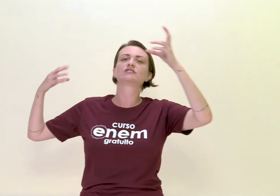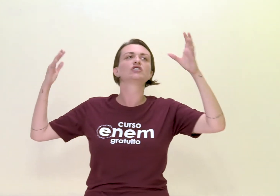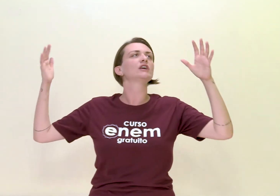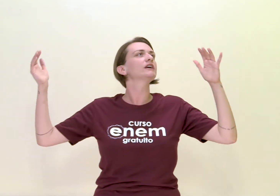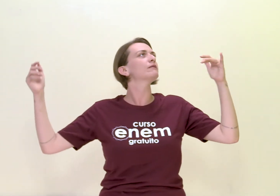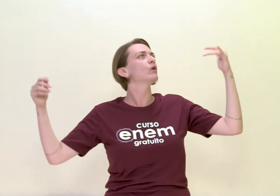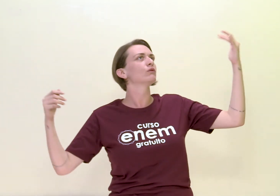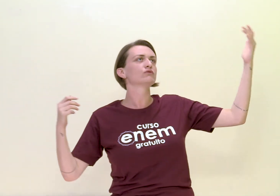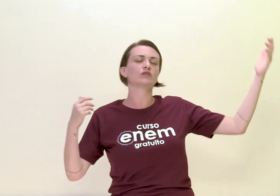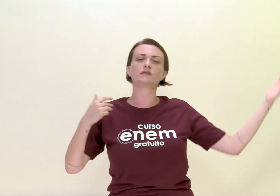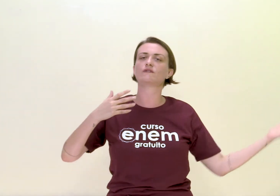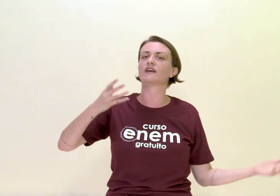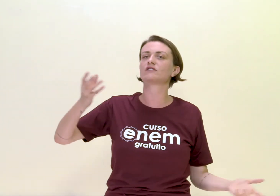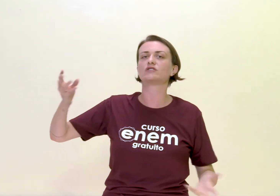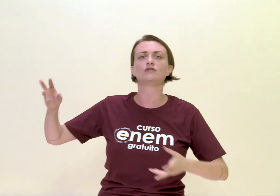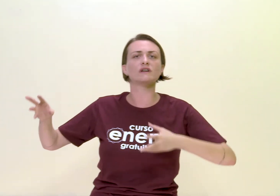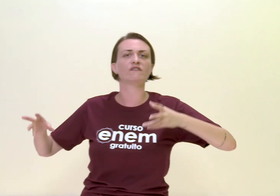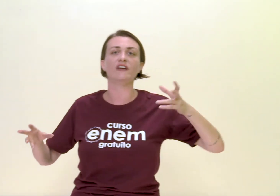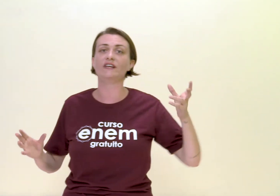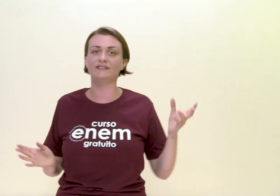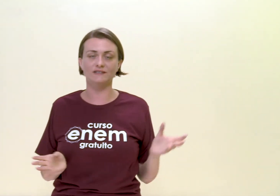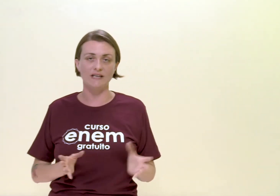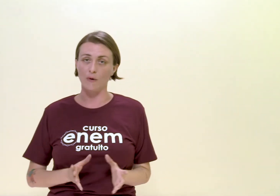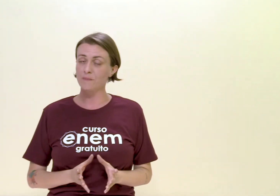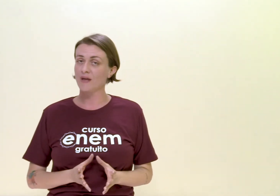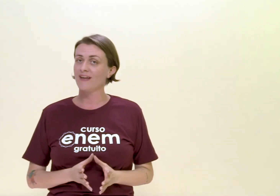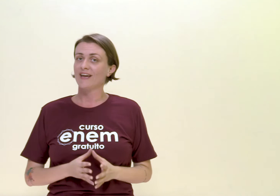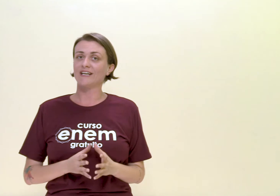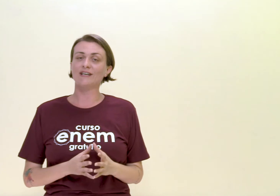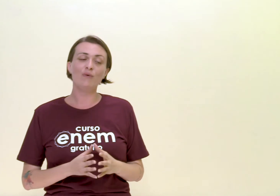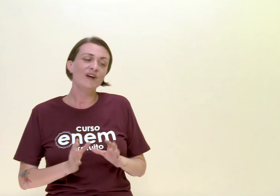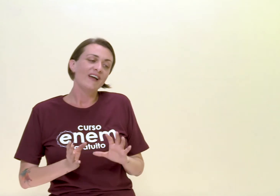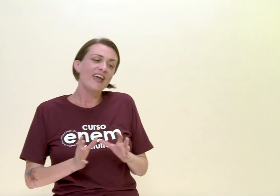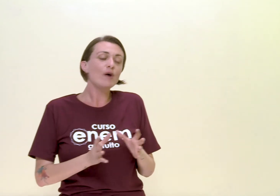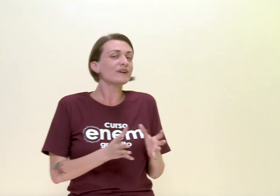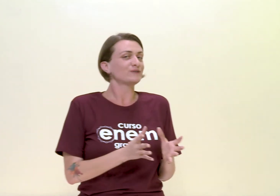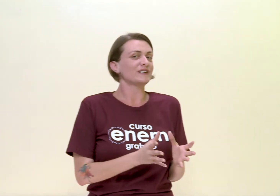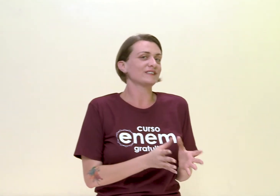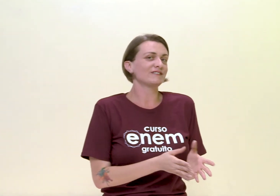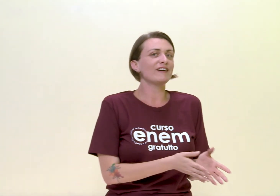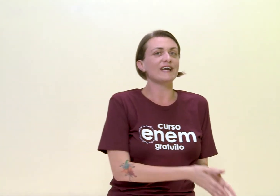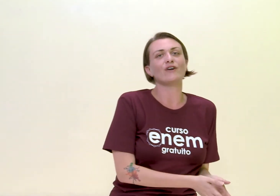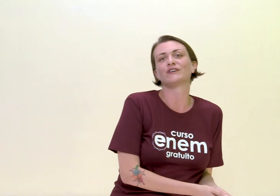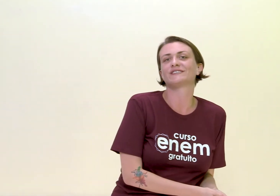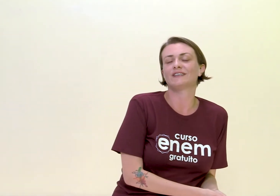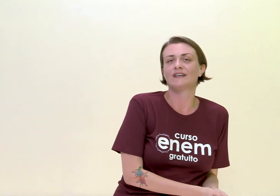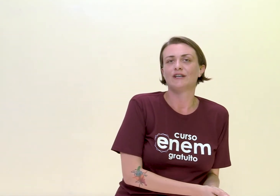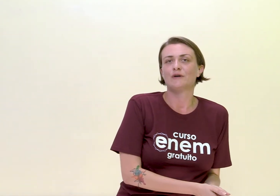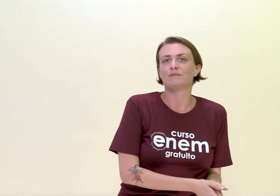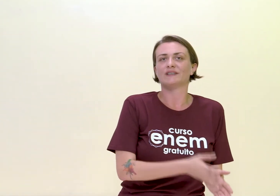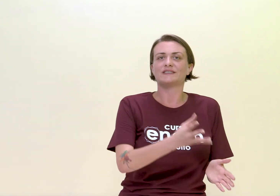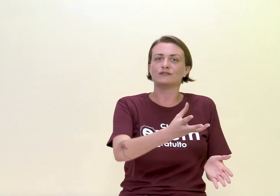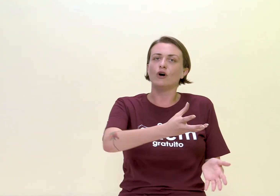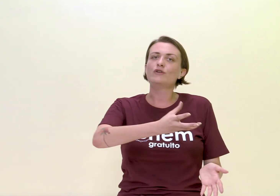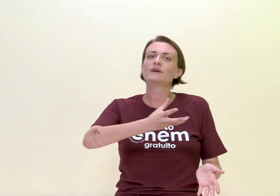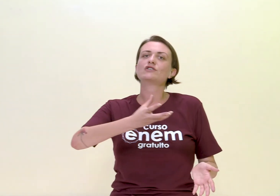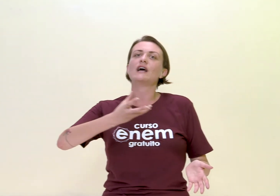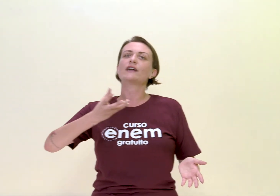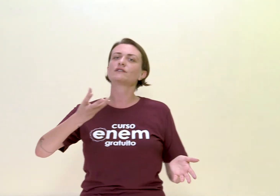Antiga, montes verdes, oliveiras e tal. Então, é uma natureza que não é nossa, mas está só no imaginário